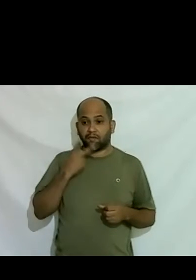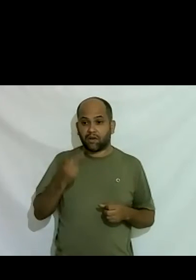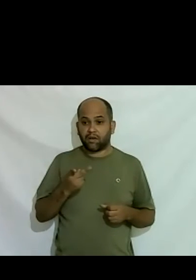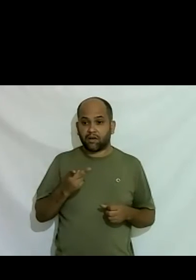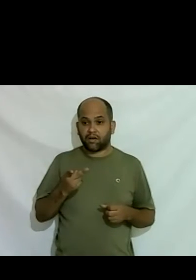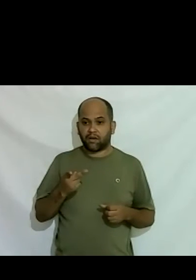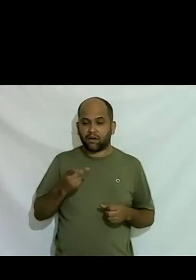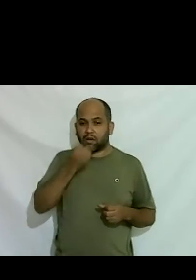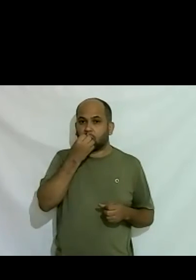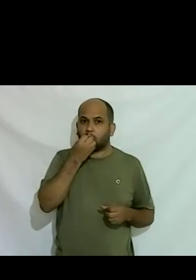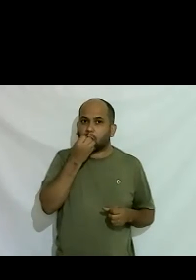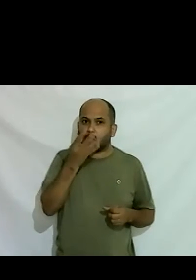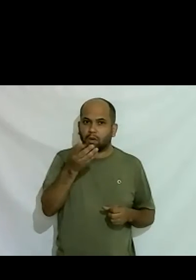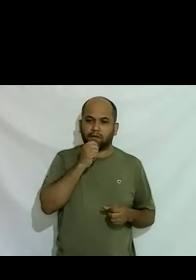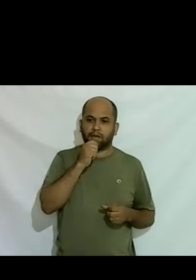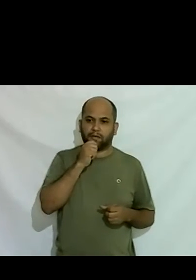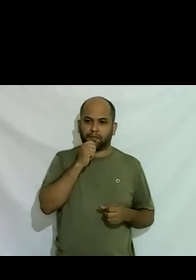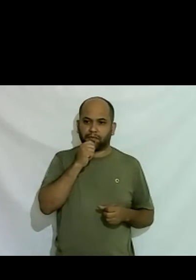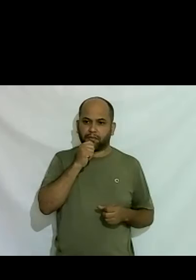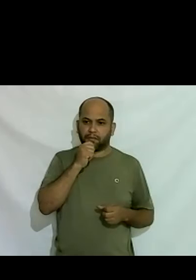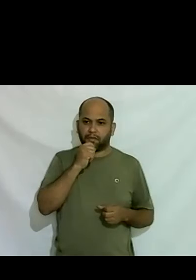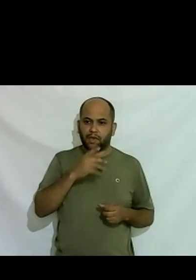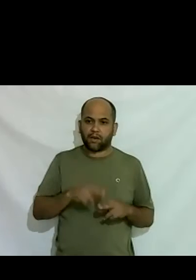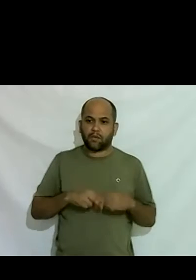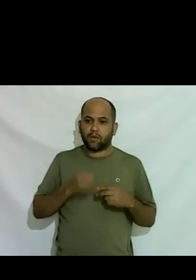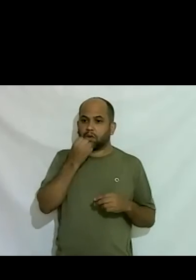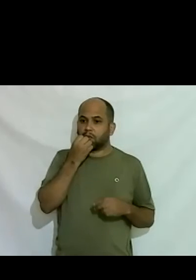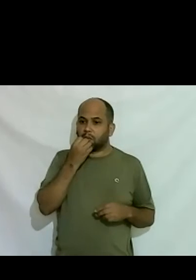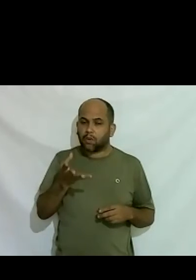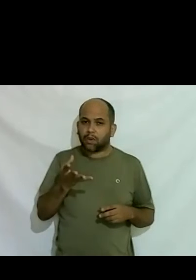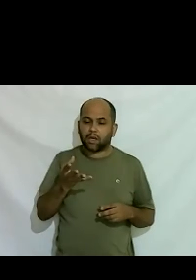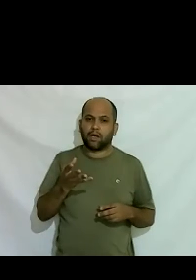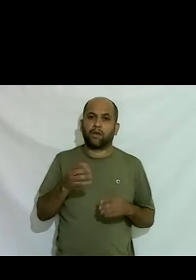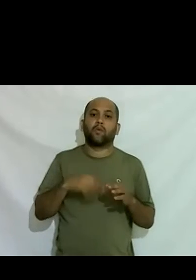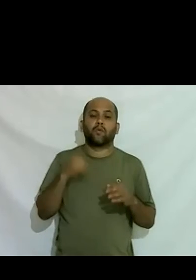conte e por não contar eu consegui construir uma vida